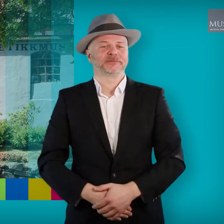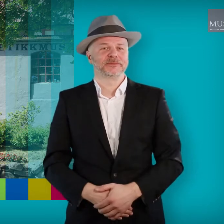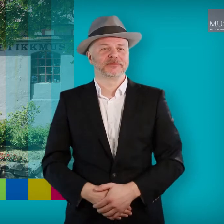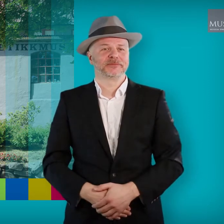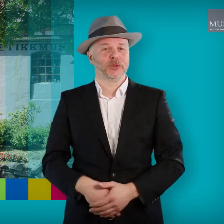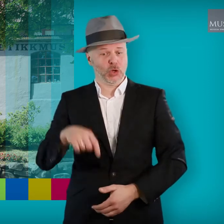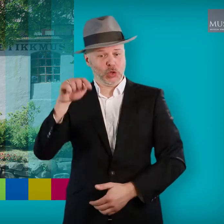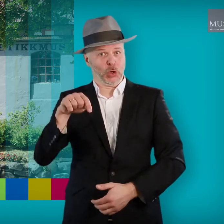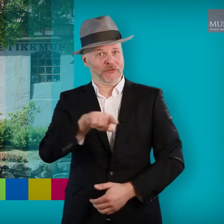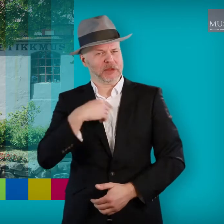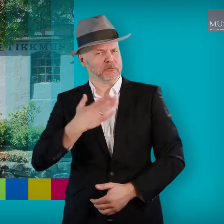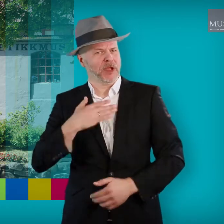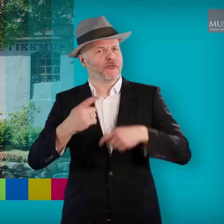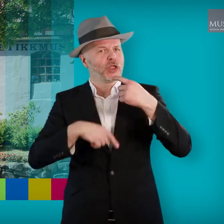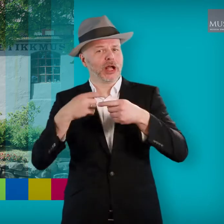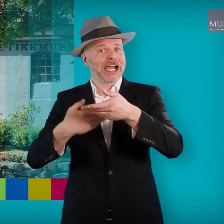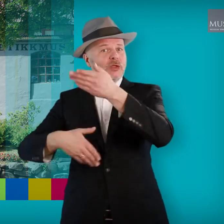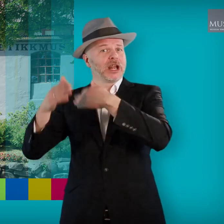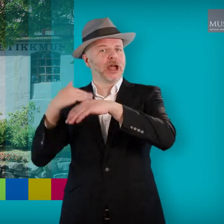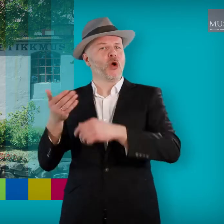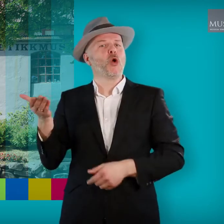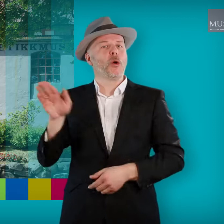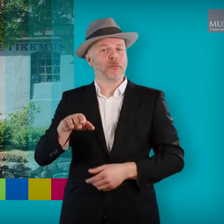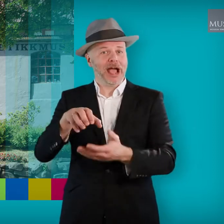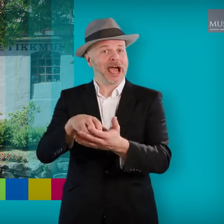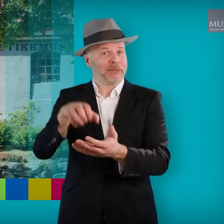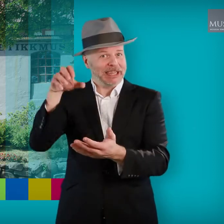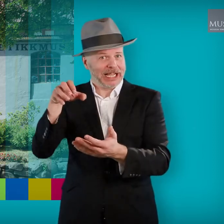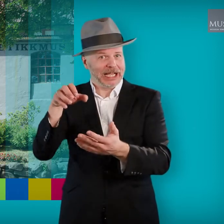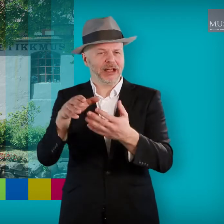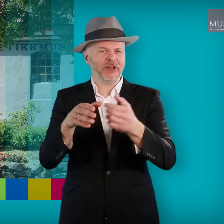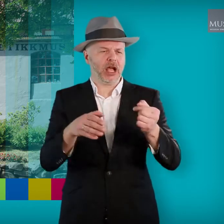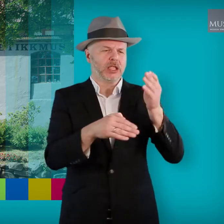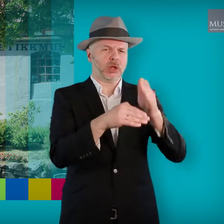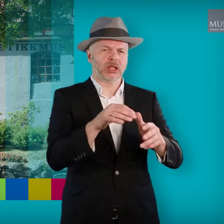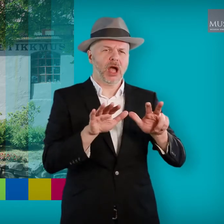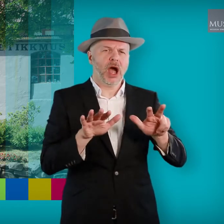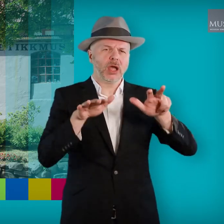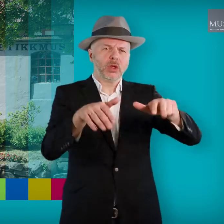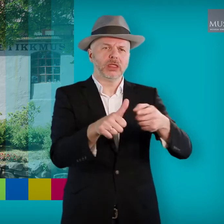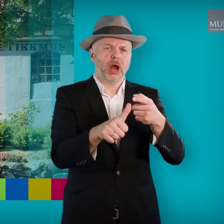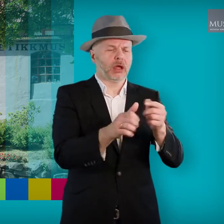Nå vil vi fortelle om Hermetikk-produksjon fra slutten av 1800-tallet til ca.